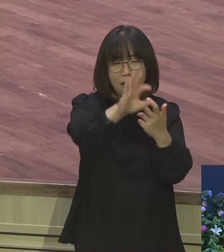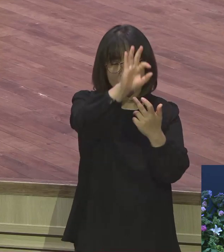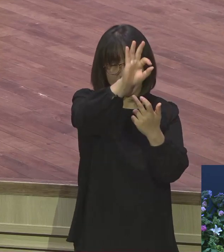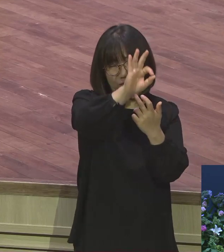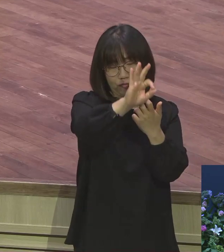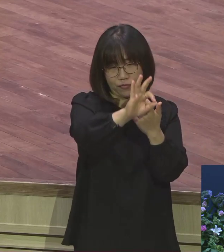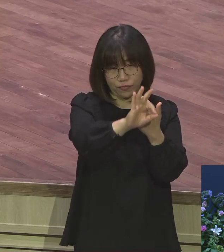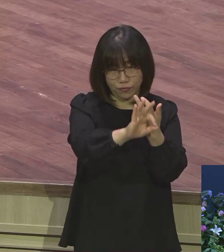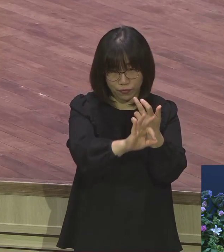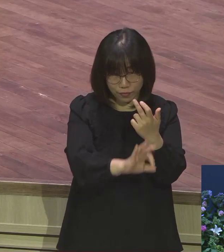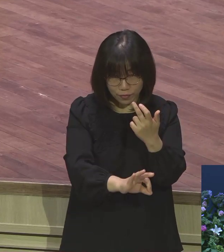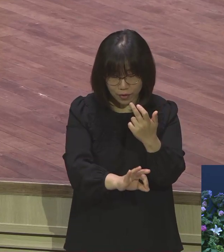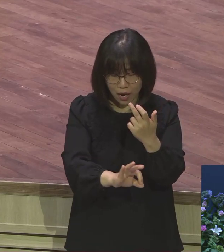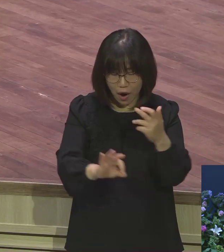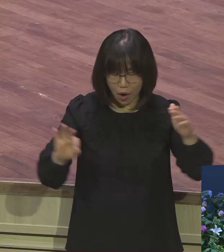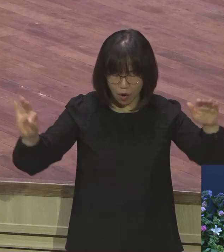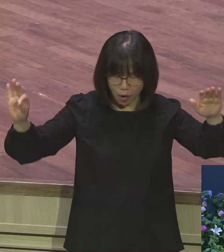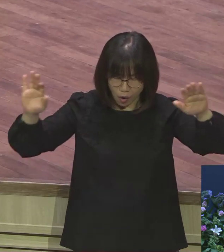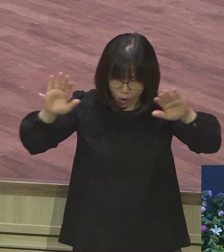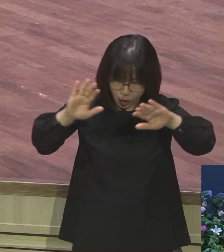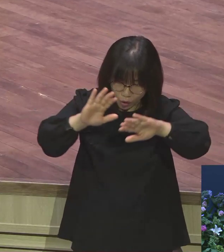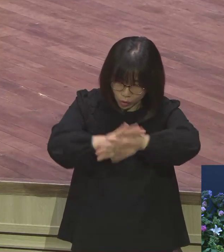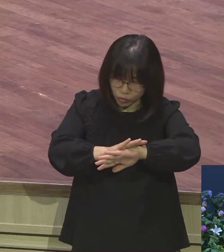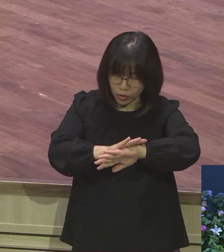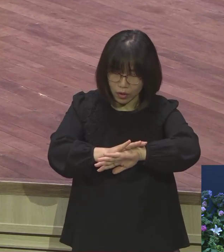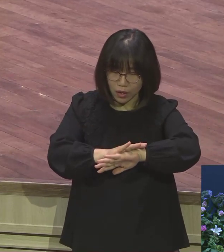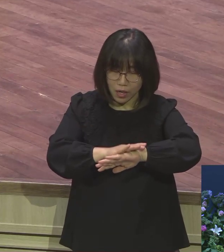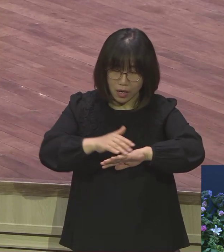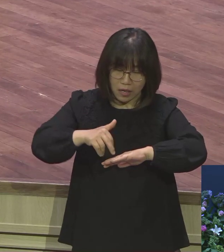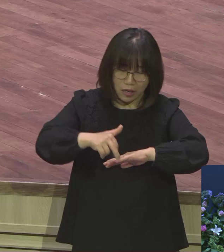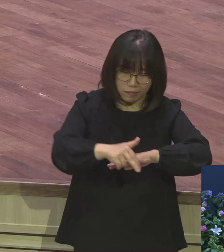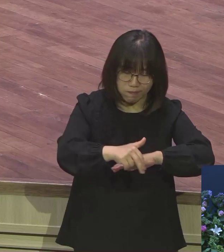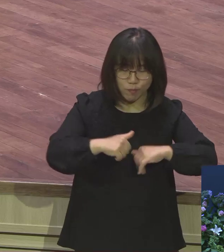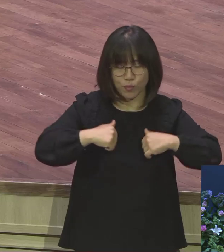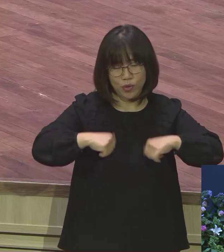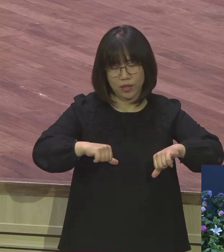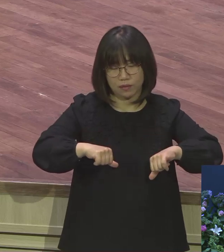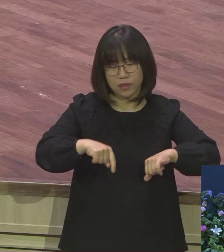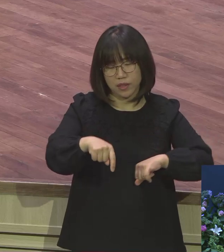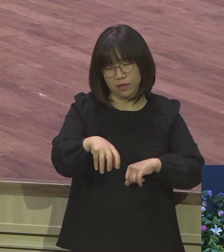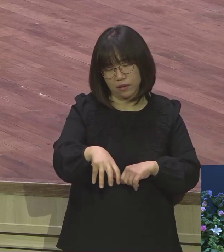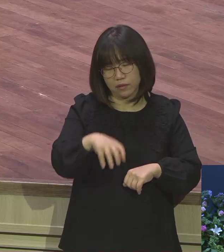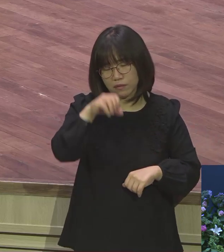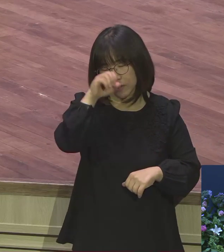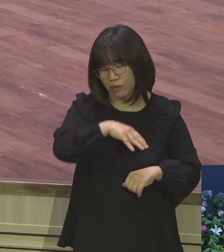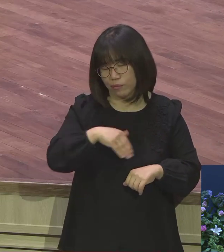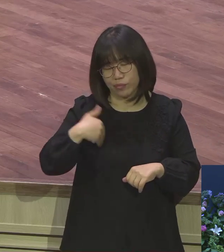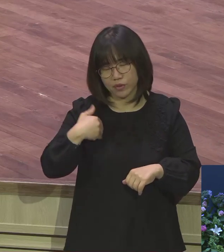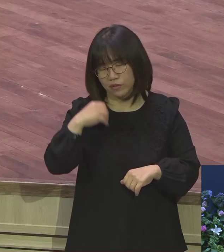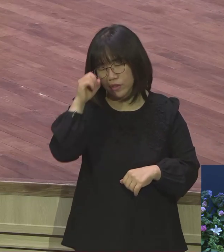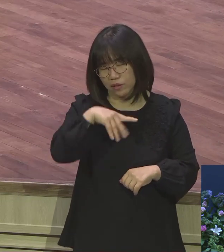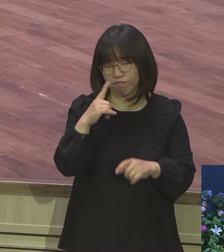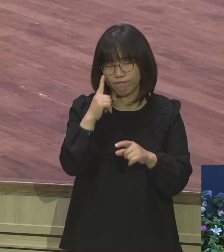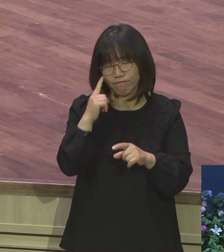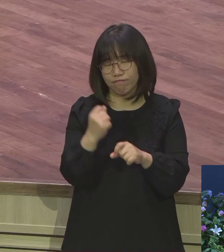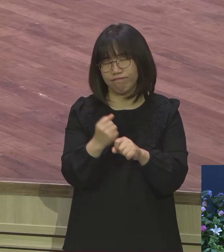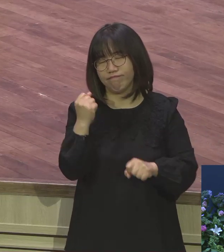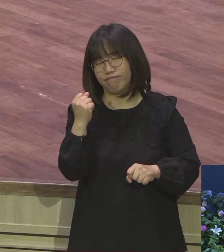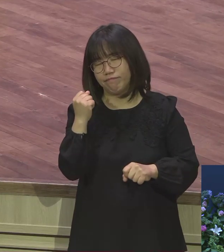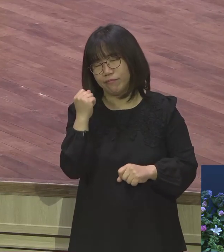어두워지게 더 갈 수 없는 겁니다. 그래서 어디인지 몰라 그냥 쓰러져서 잔고시 배드리오